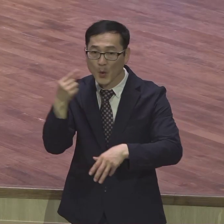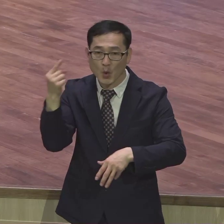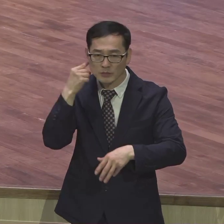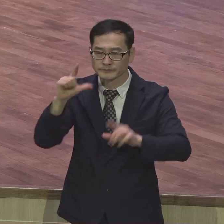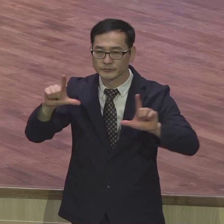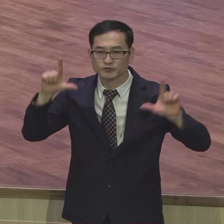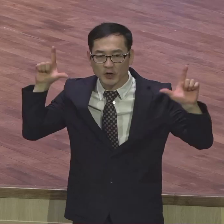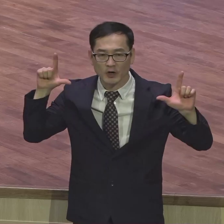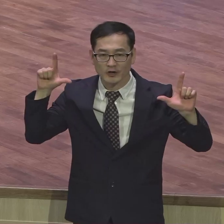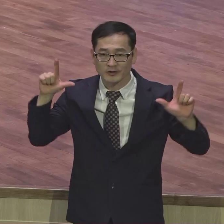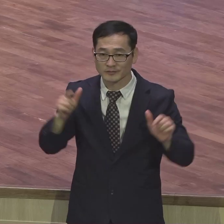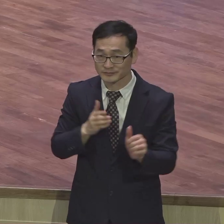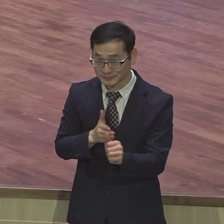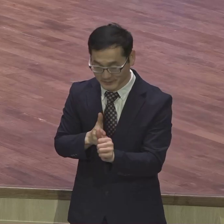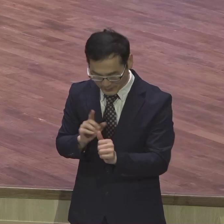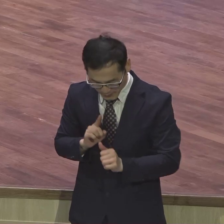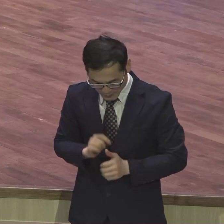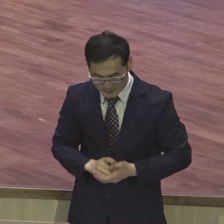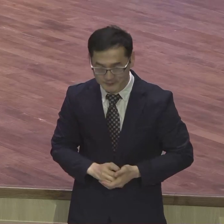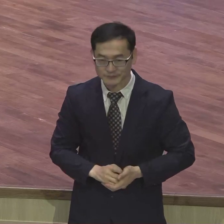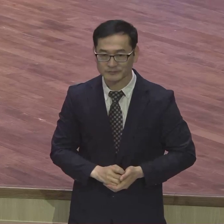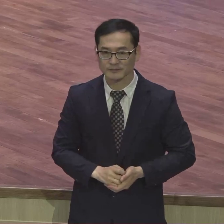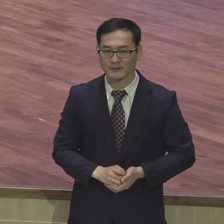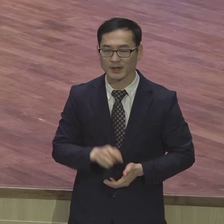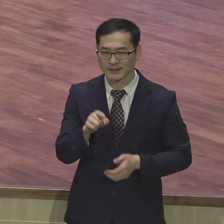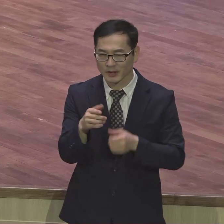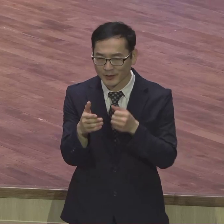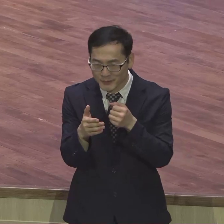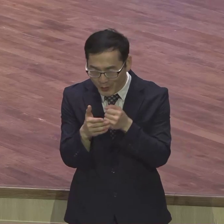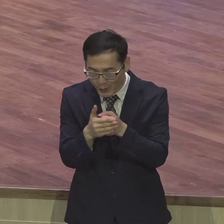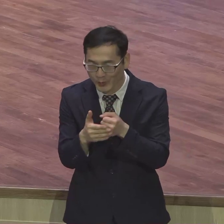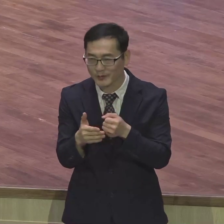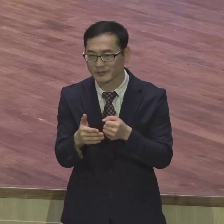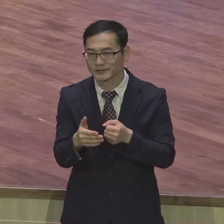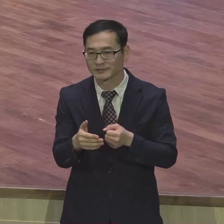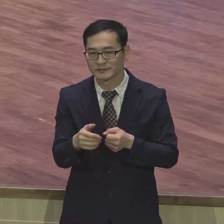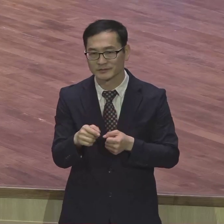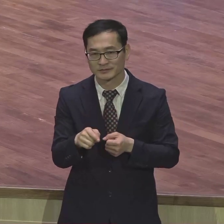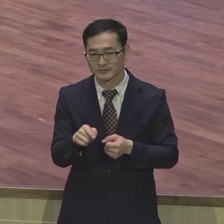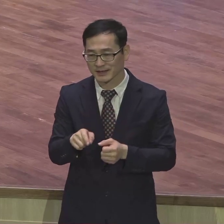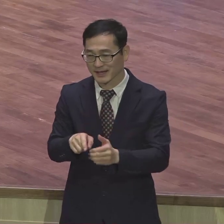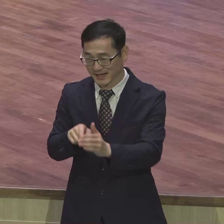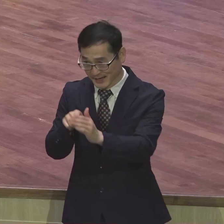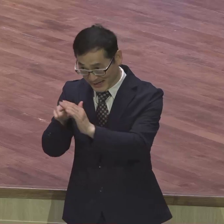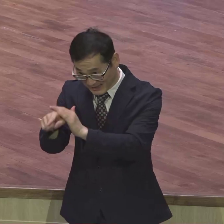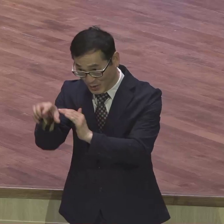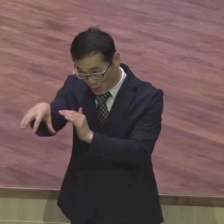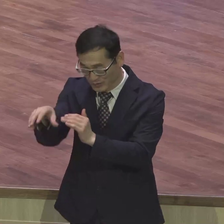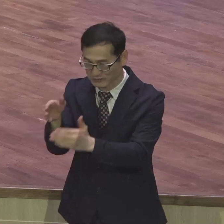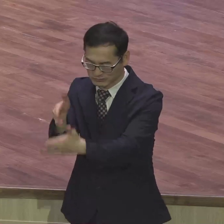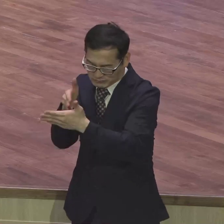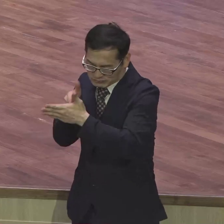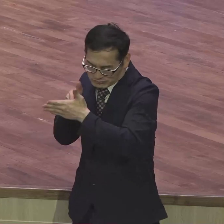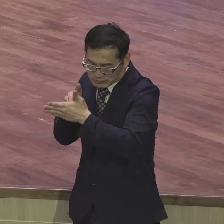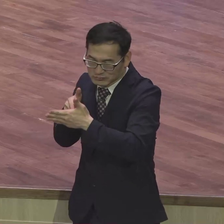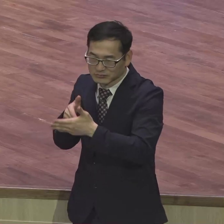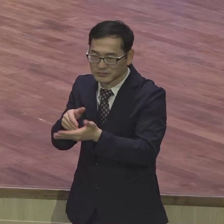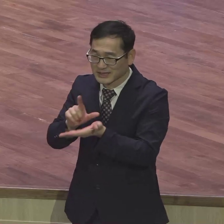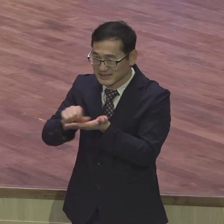22절 24절을 봅니다 그러므로 또한 내가 너에게 가려하던 것이 여러 번 막혔더니 이제는 이 지방에 일할 곳이 없고